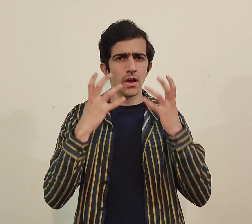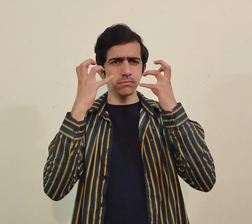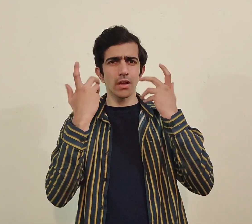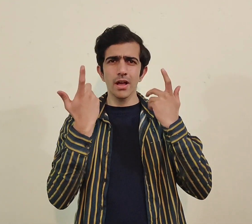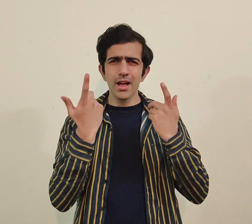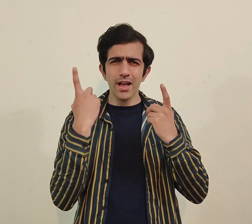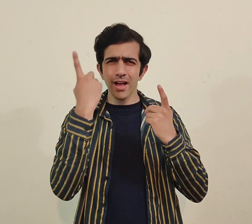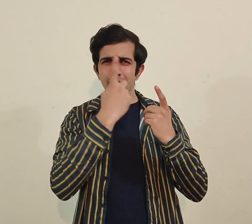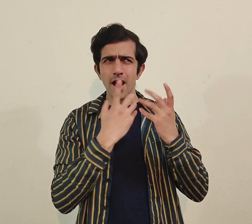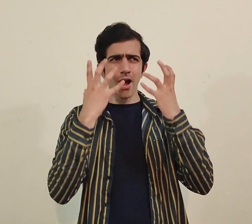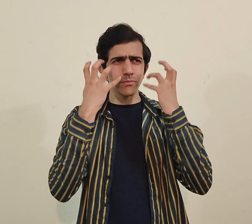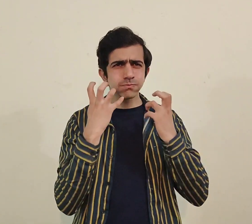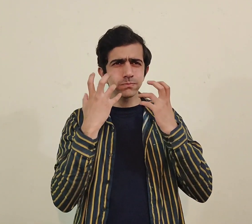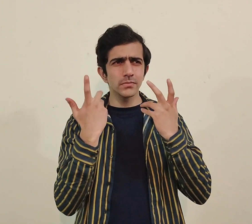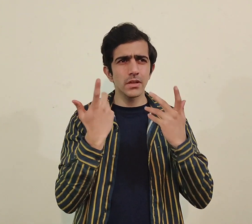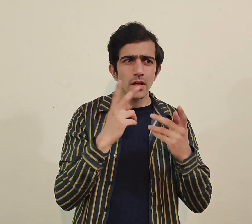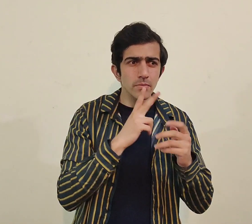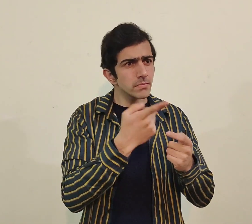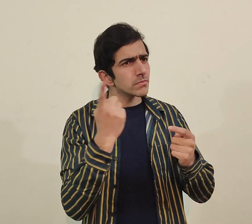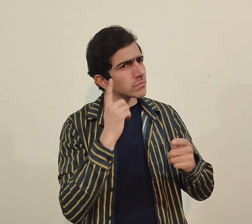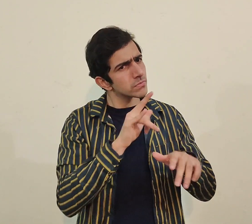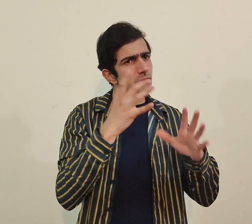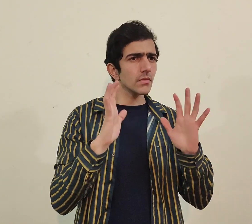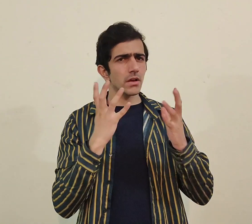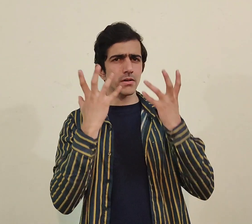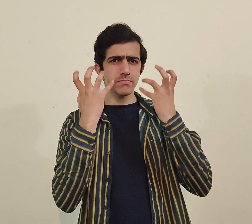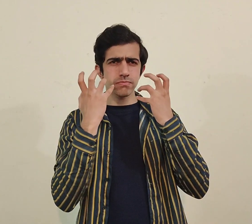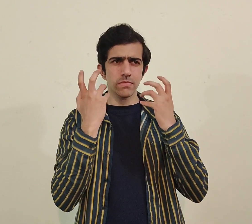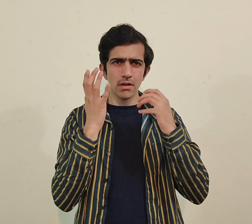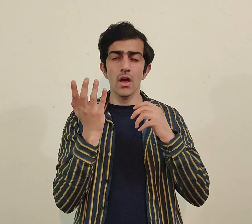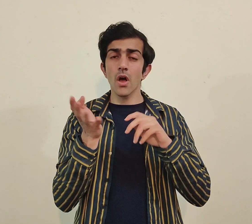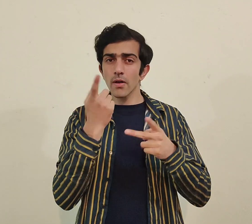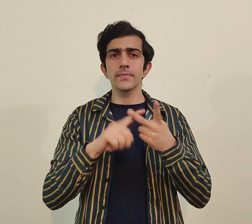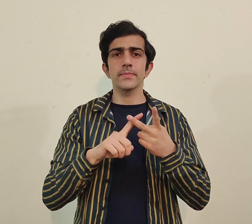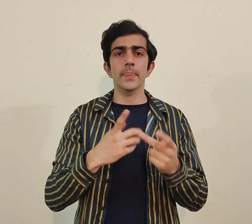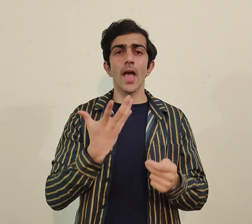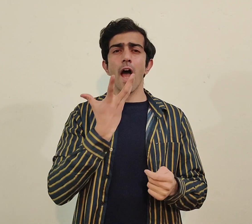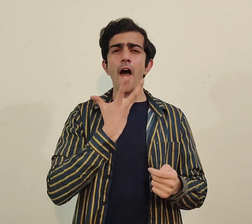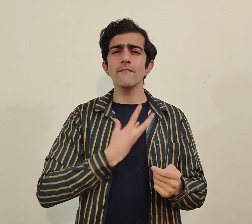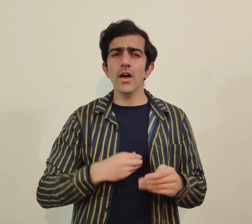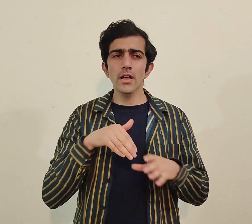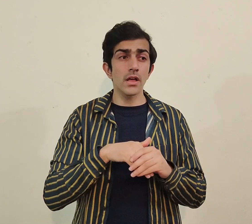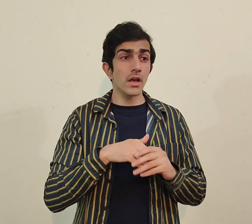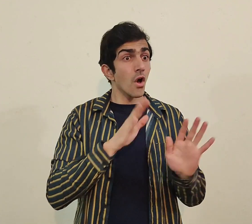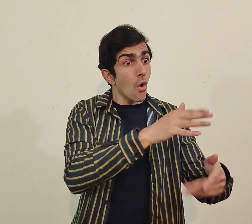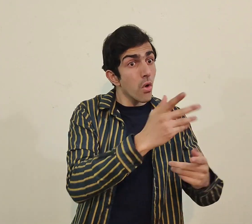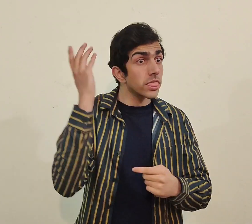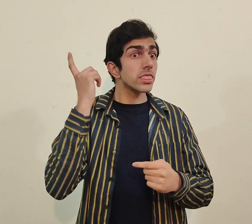anger کے غصے کے کوئی sign دکھانے تو still ایک expression نہیں دینے چاہیے proper true feelings کے ساتھ